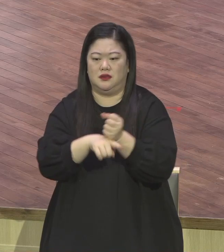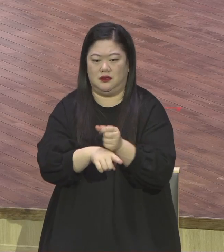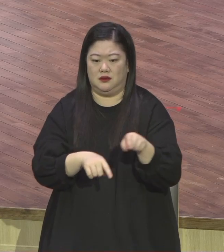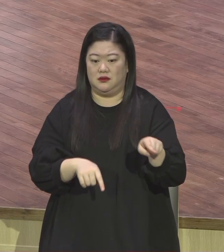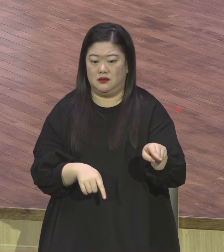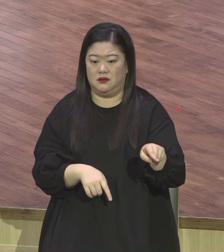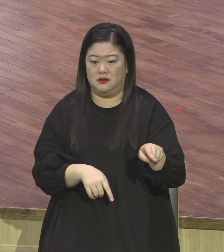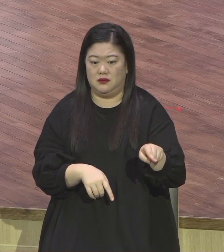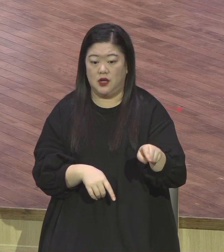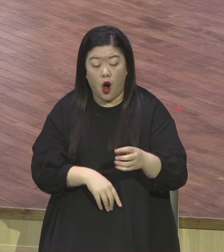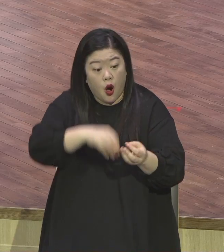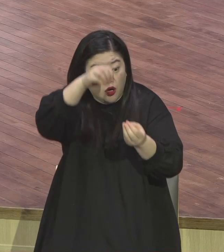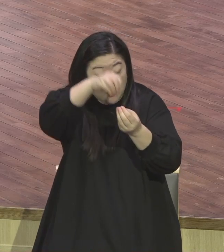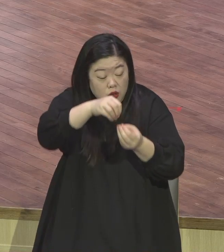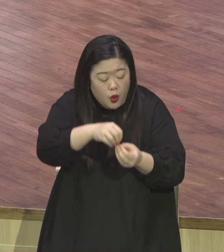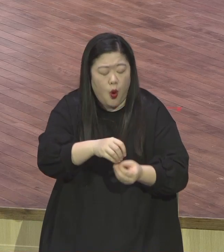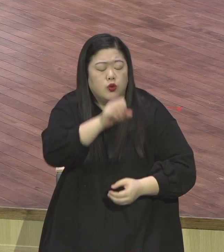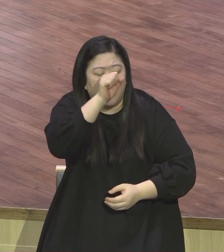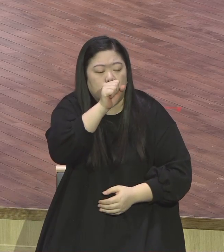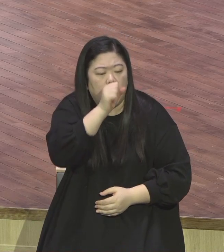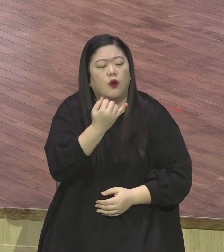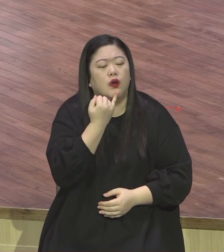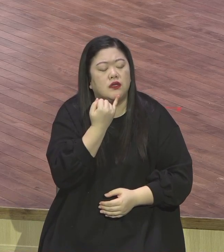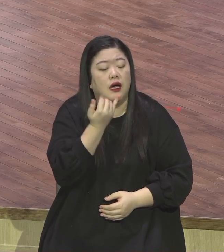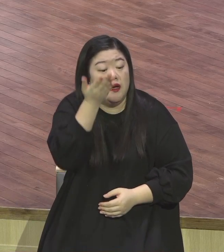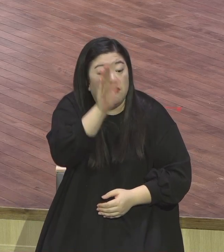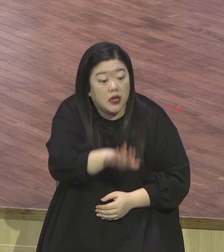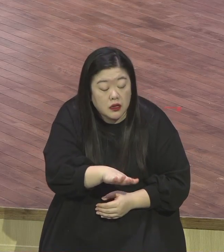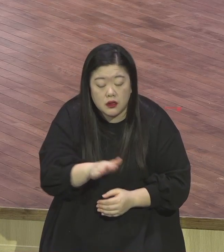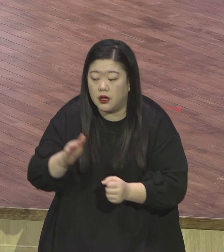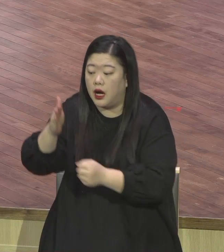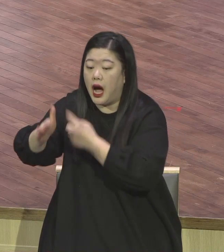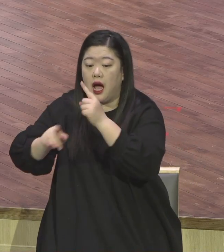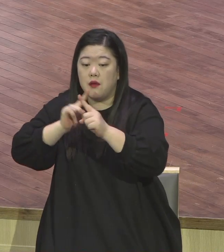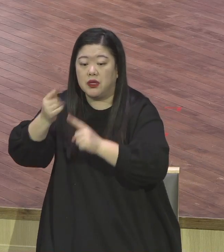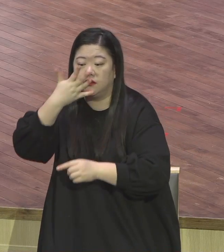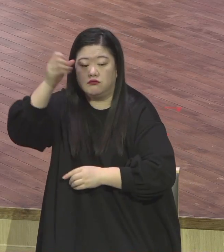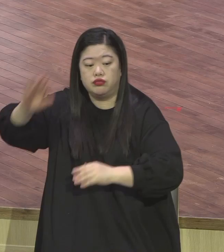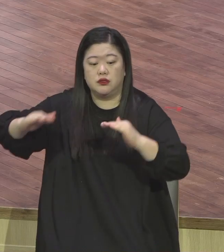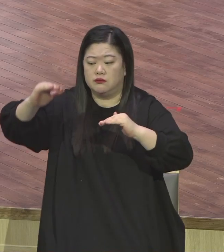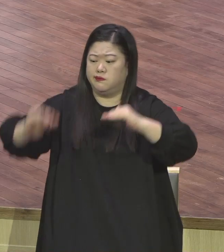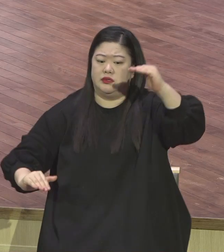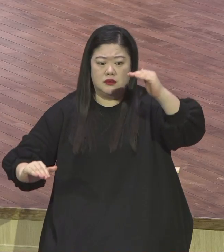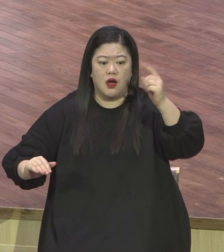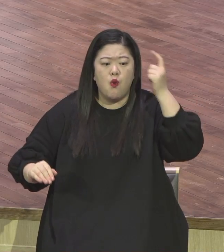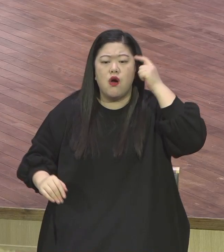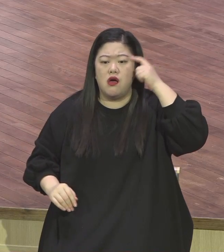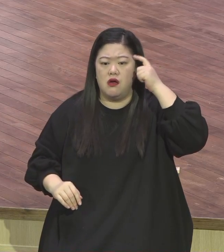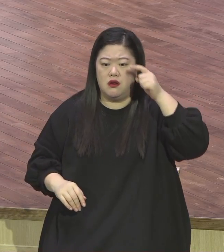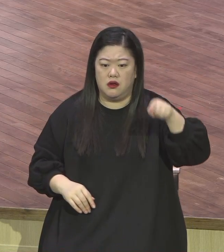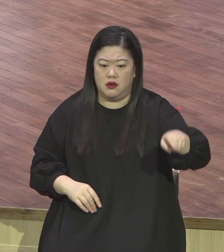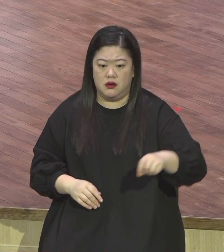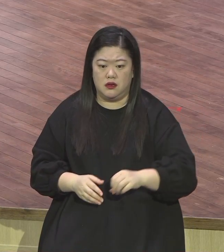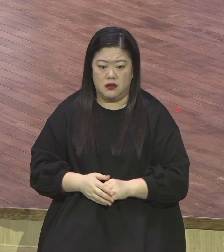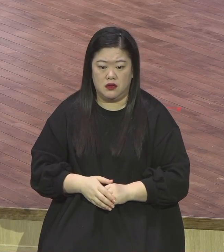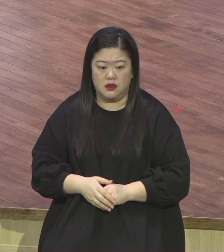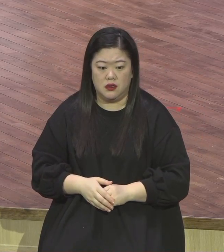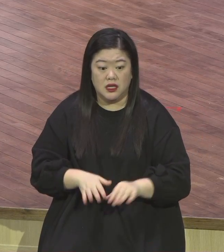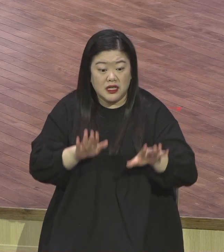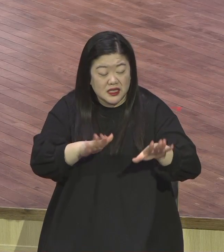놓쳤다 그러시면서 지금 너희가 남의 말을 하고 남의 꼬투나 잡을 상황이 아니다 라는 사실을